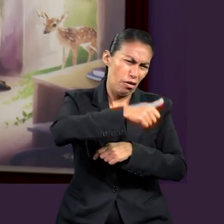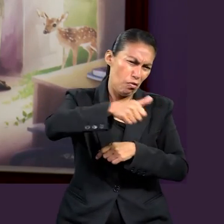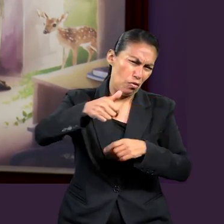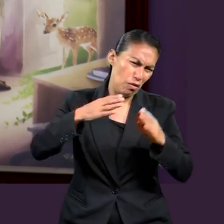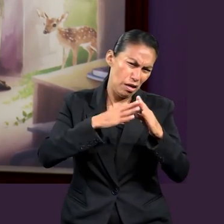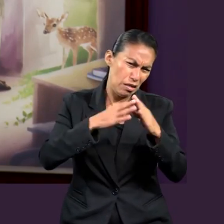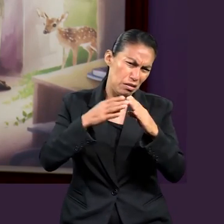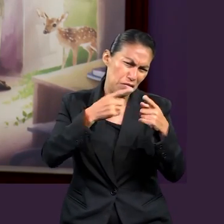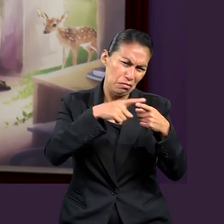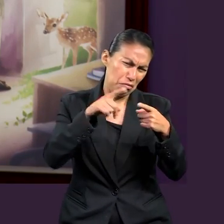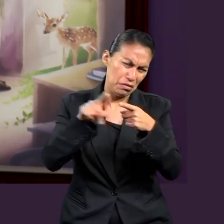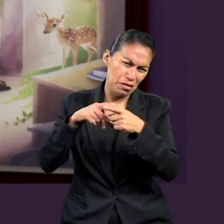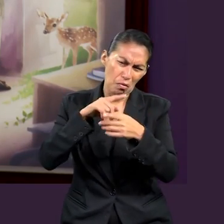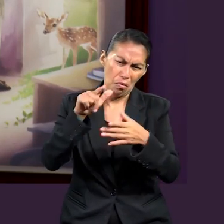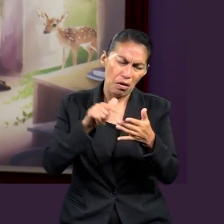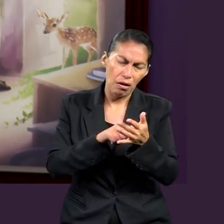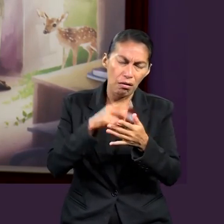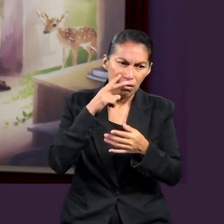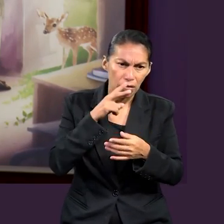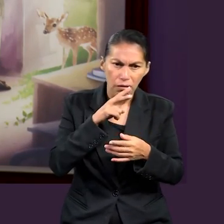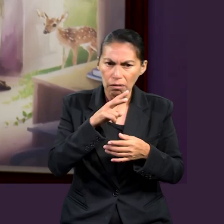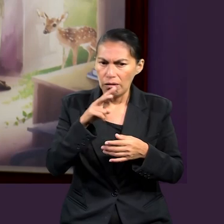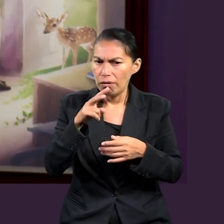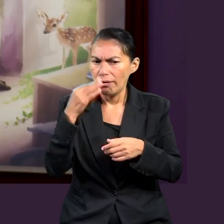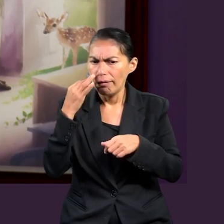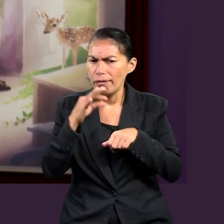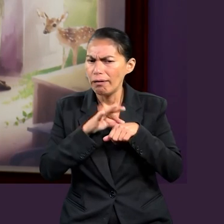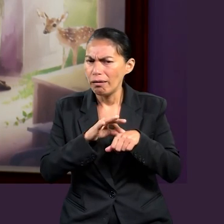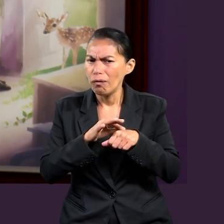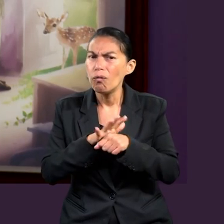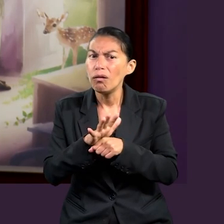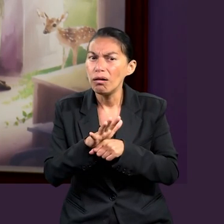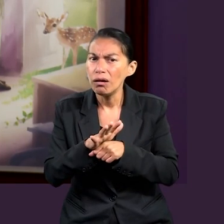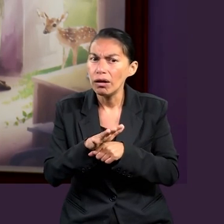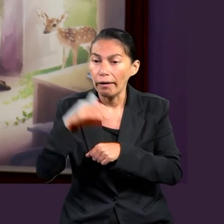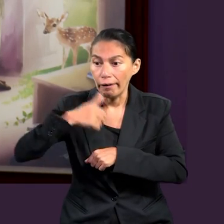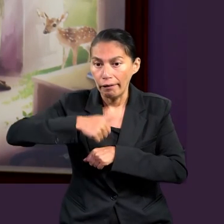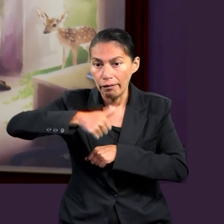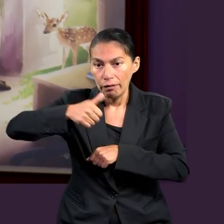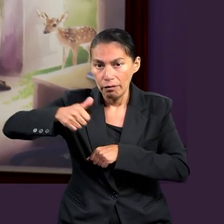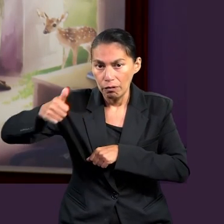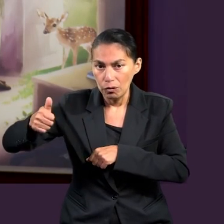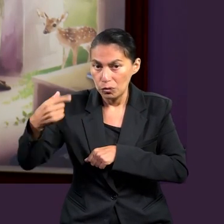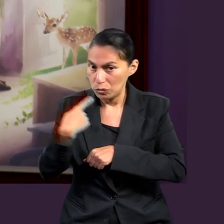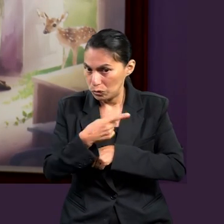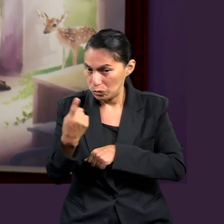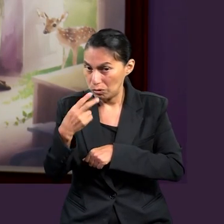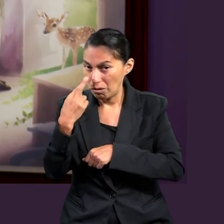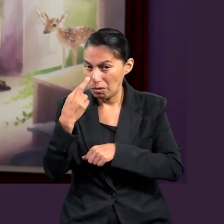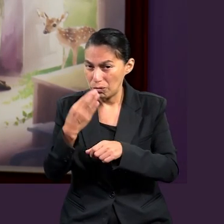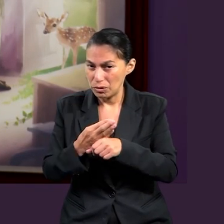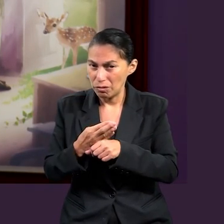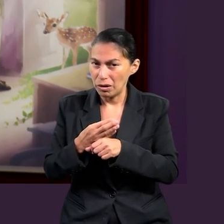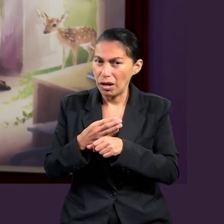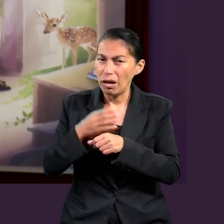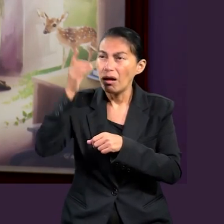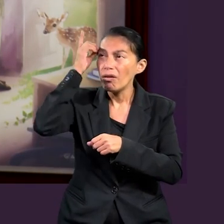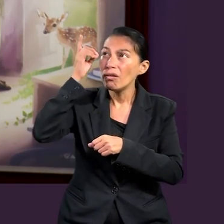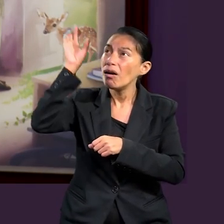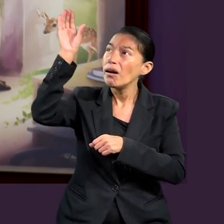pues es el testimonio que nosotros estamos dando para ellos. Y pues nosotros somos los encargados de decir cómo es Cristo, cómo es